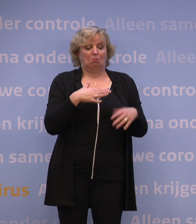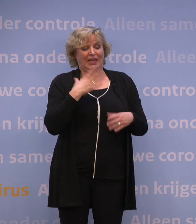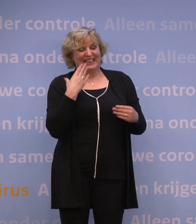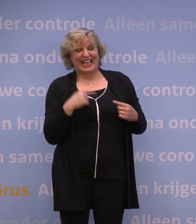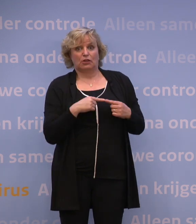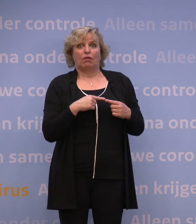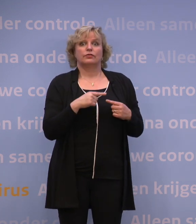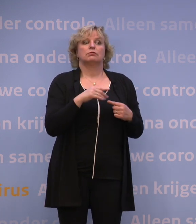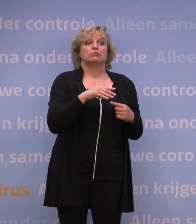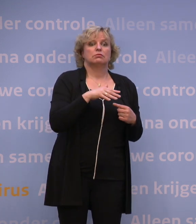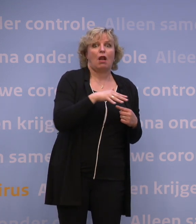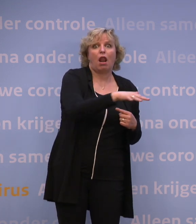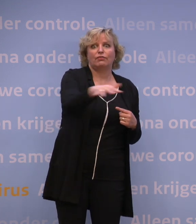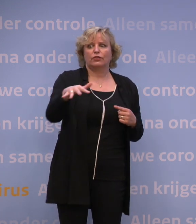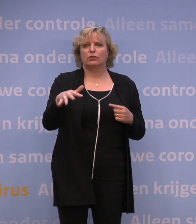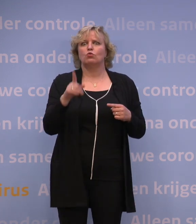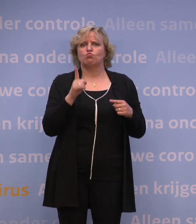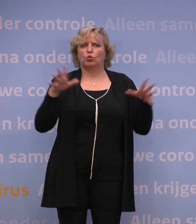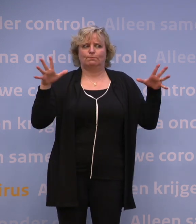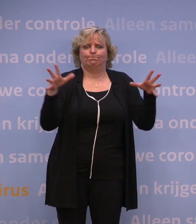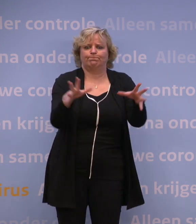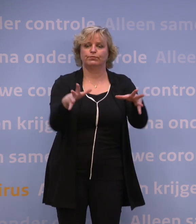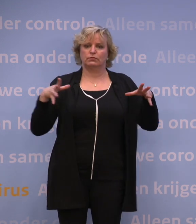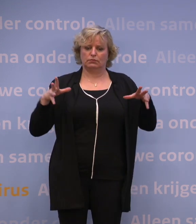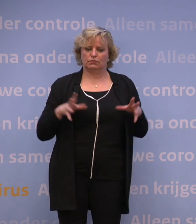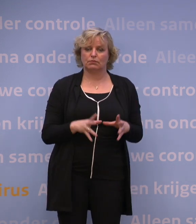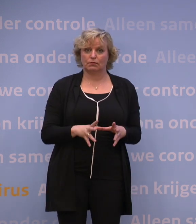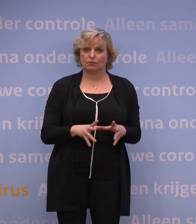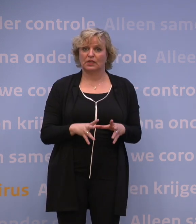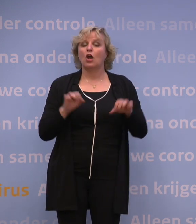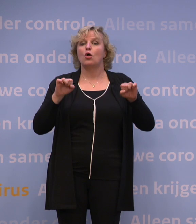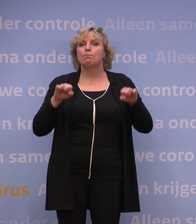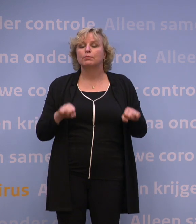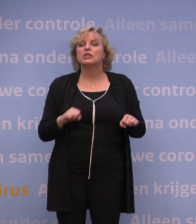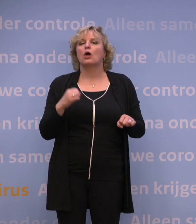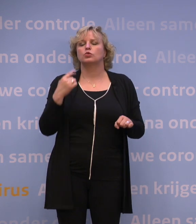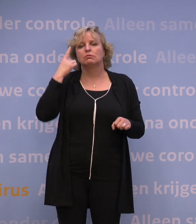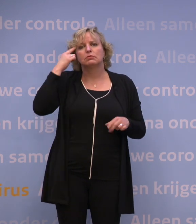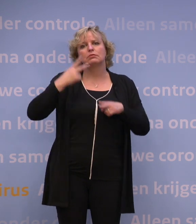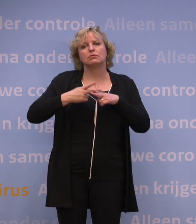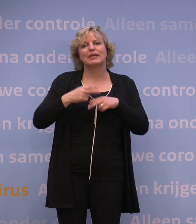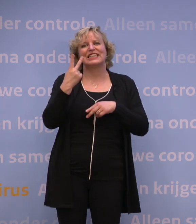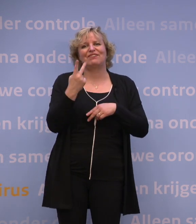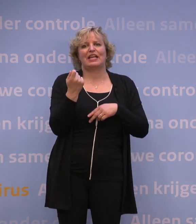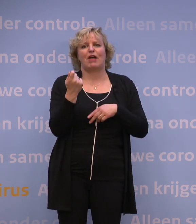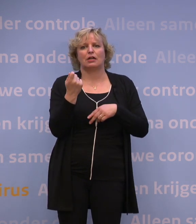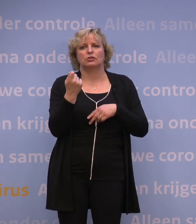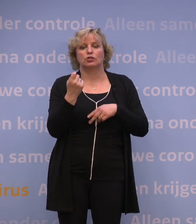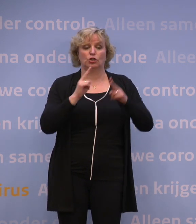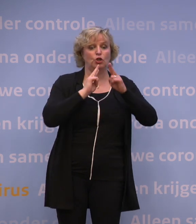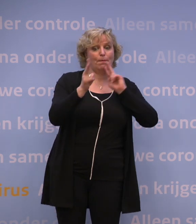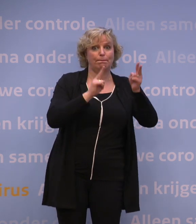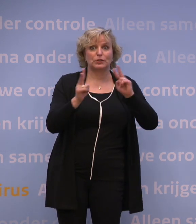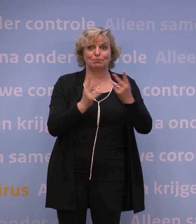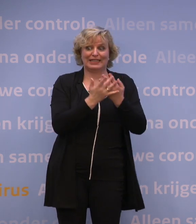heen goed onder controle zijn. En bij ons besluit kijken we in ieder geval naar twee waarden. De besmettingsgraad, die moet heel laag zijn,